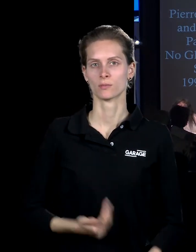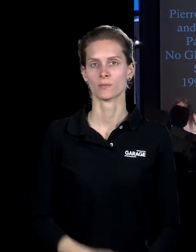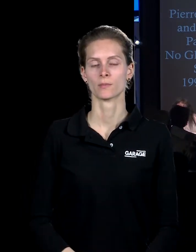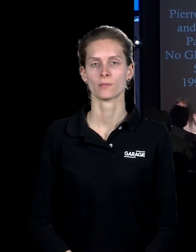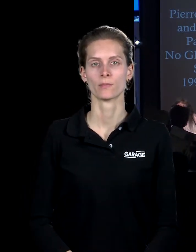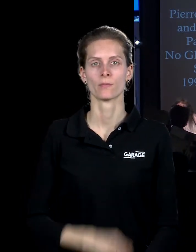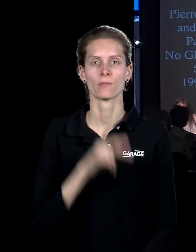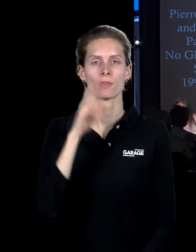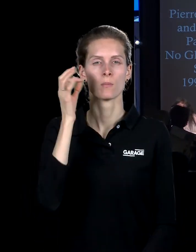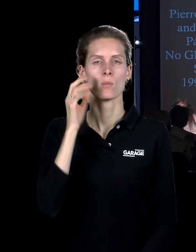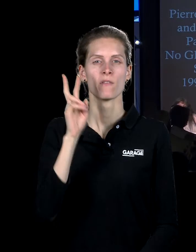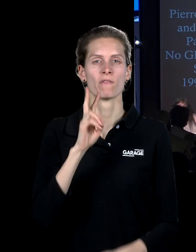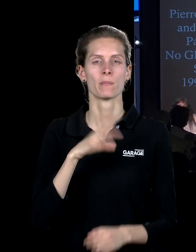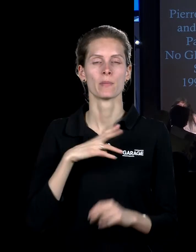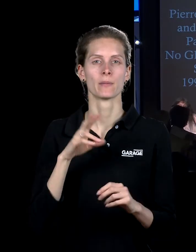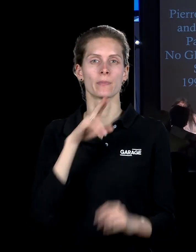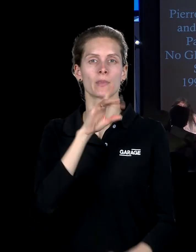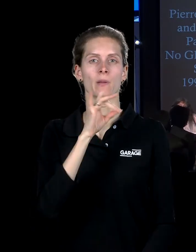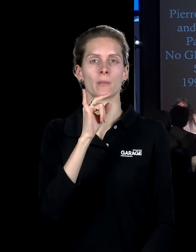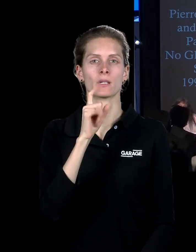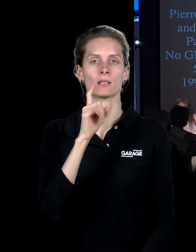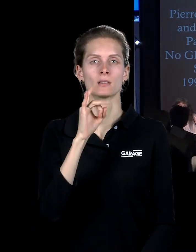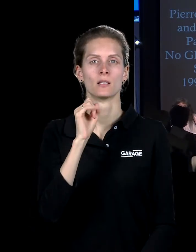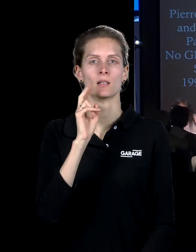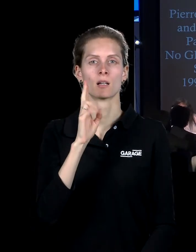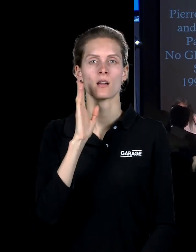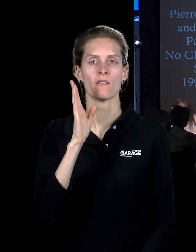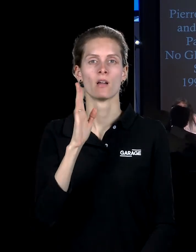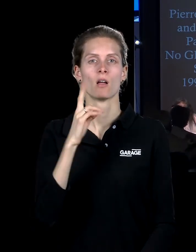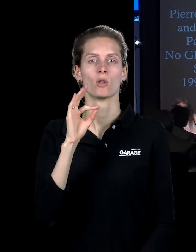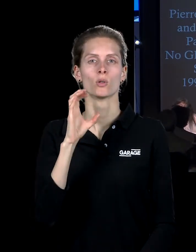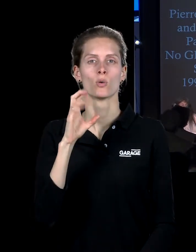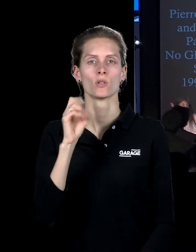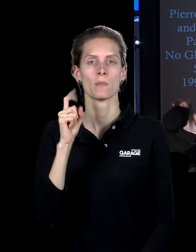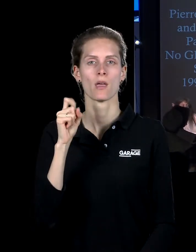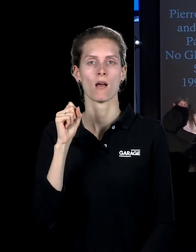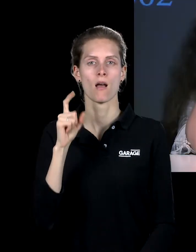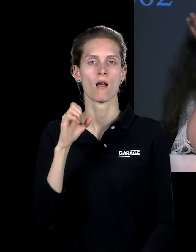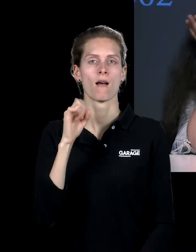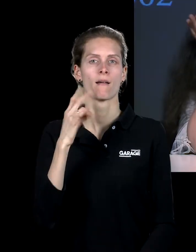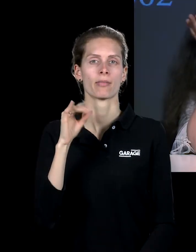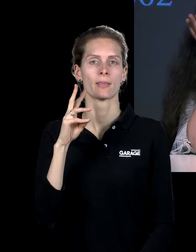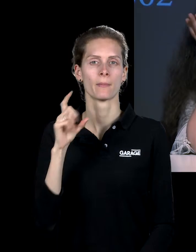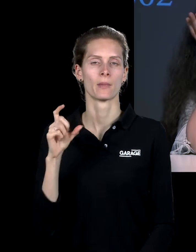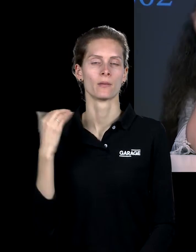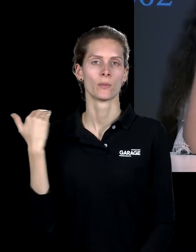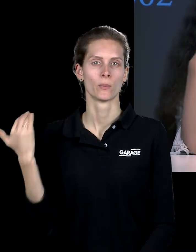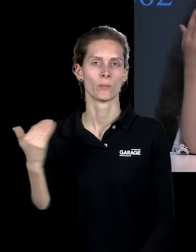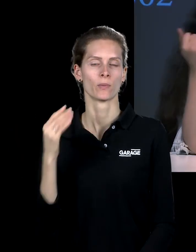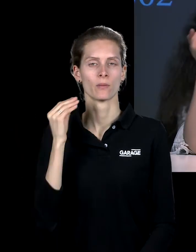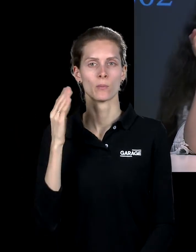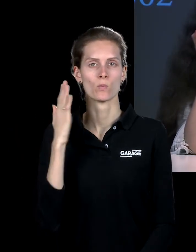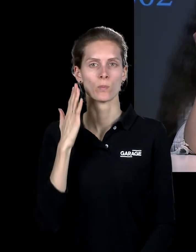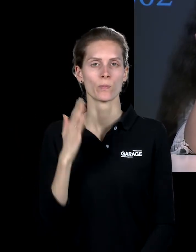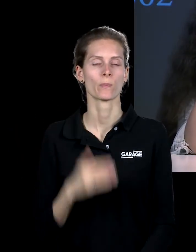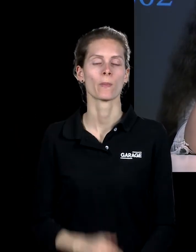«Призрак в доспехах», помните, такое было замечательное японское аниме, и, в общем, на волне успеха этого аниме, которое